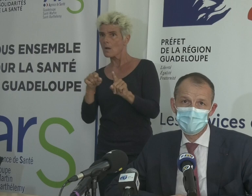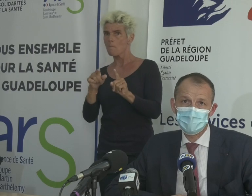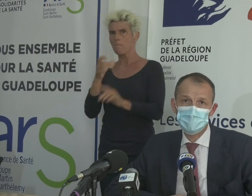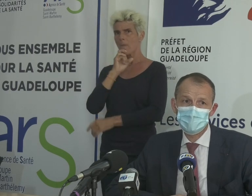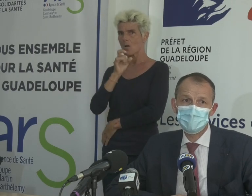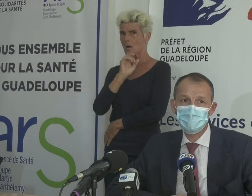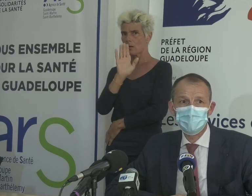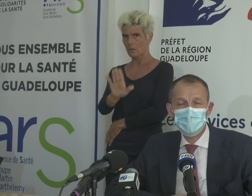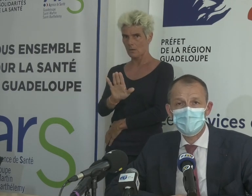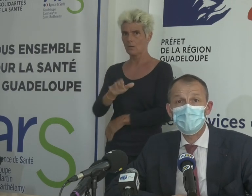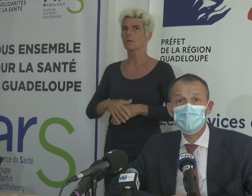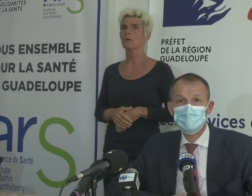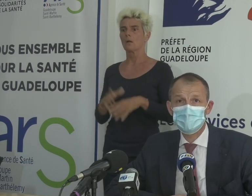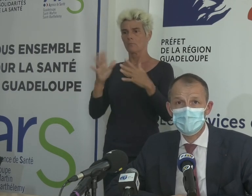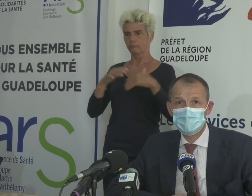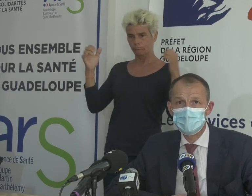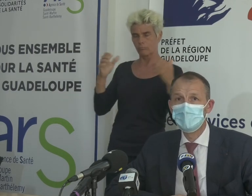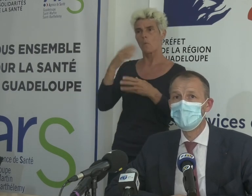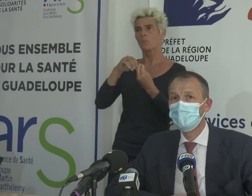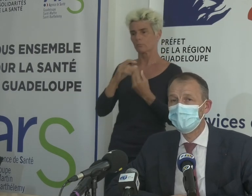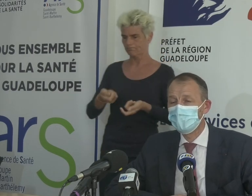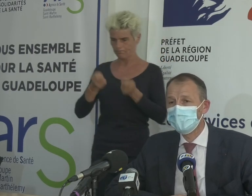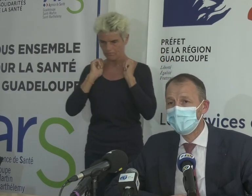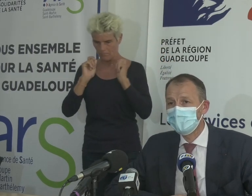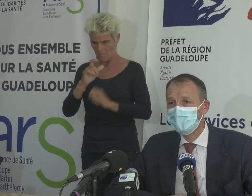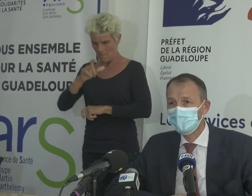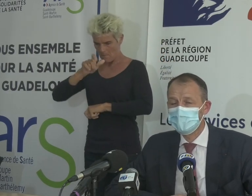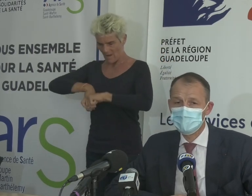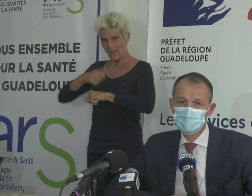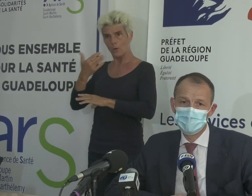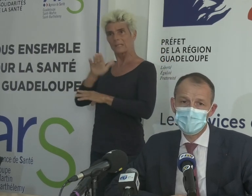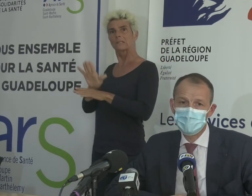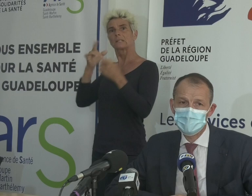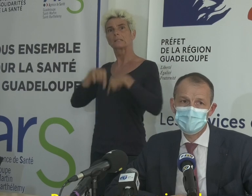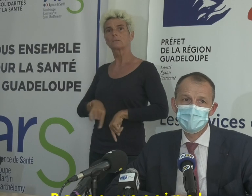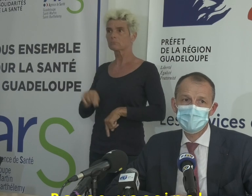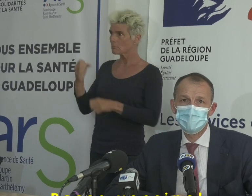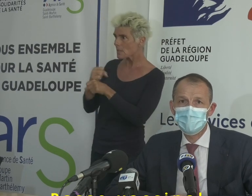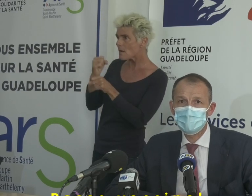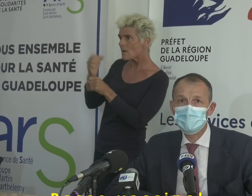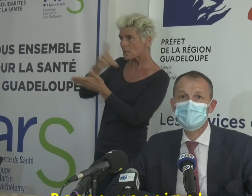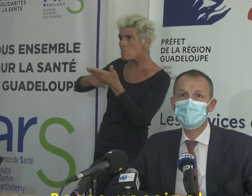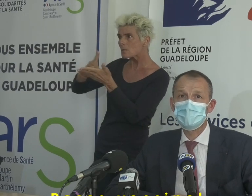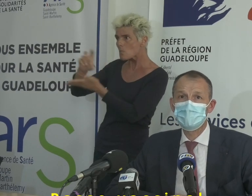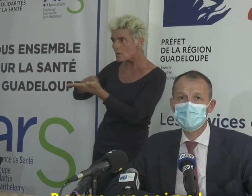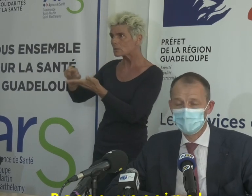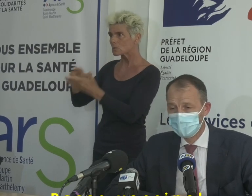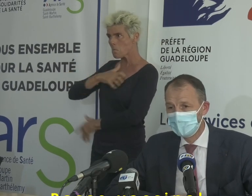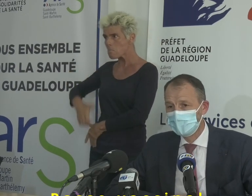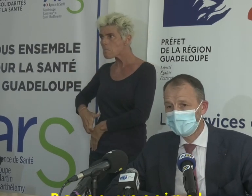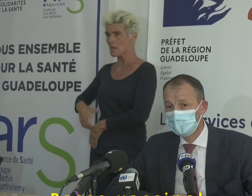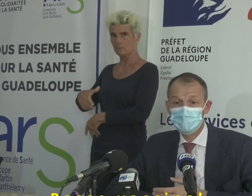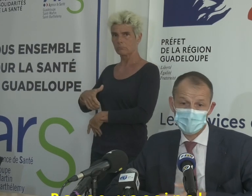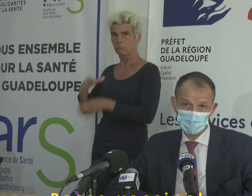gouvernement de mandater le préfet, le représentant de l'État, pour travailler avec les élus à une mise en œuvre qui pourrait être différée dans le temps.